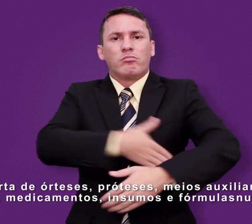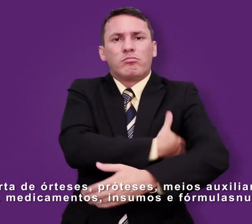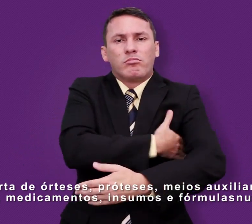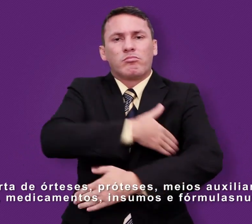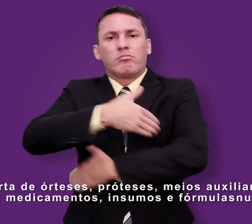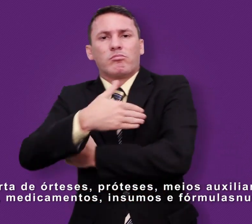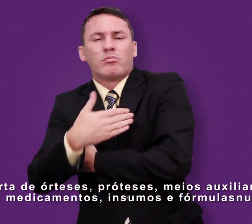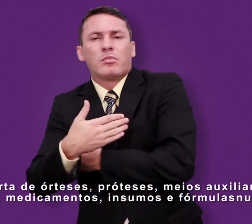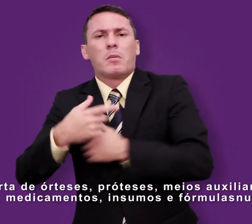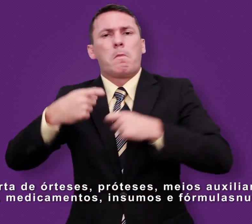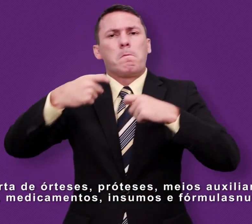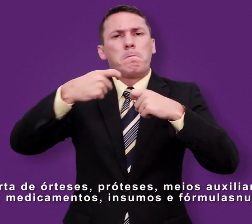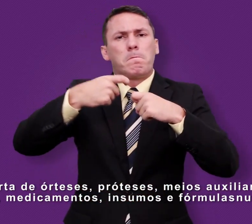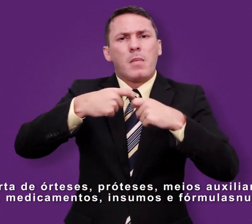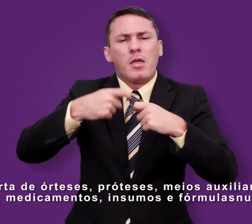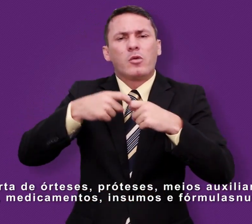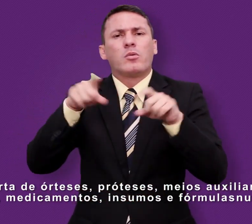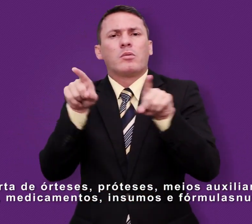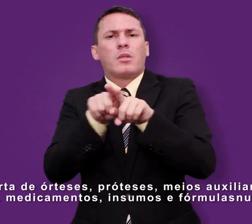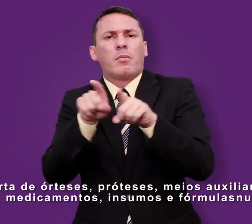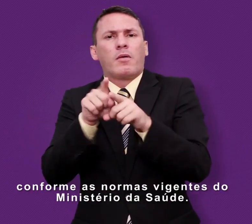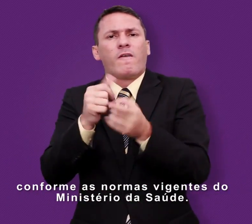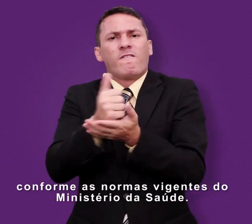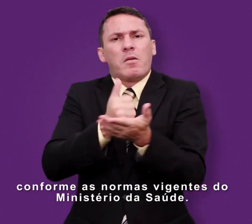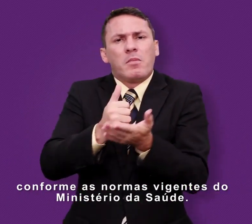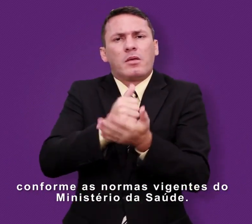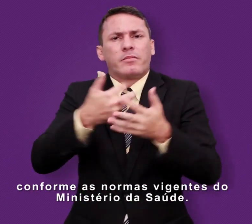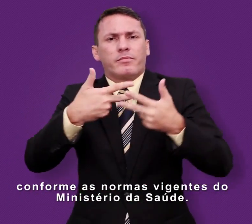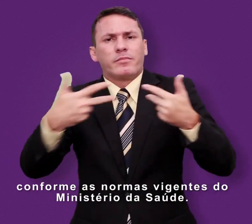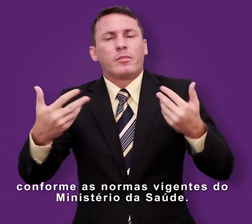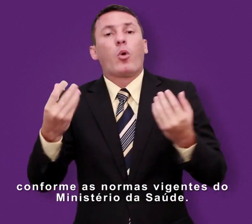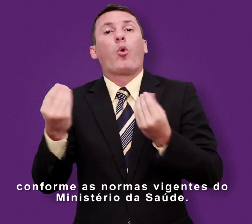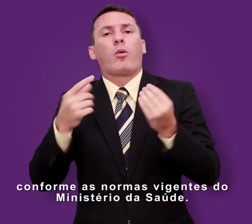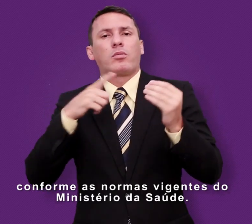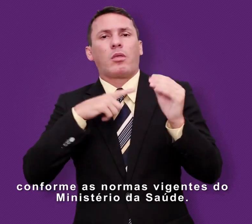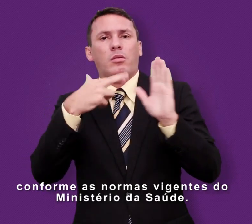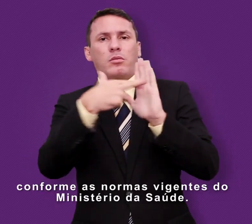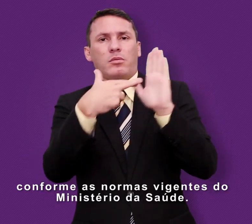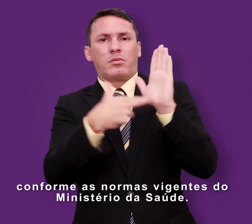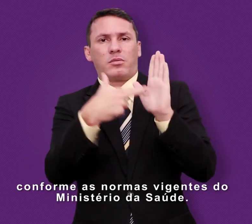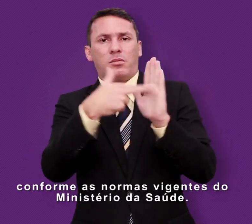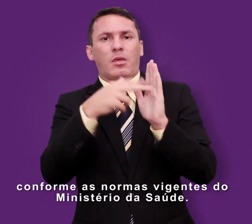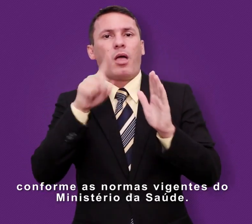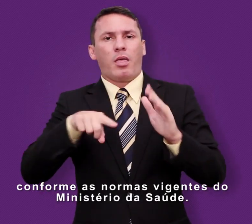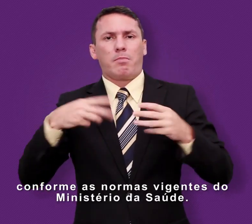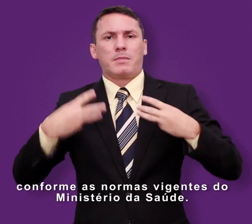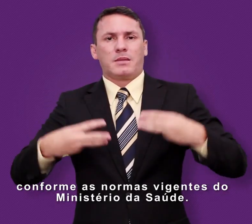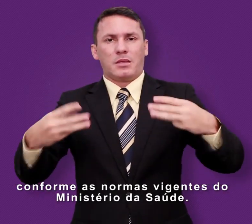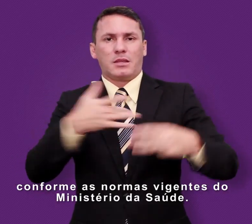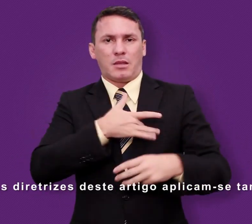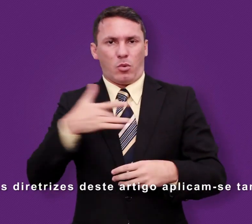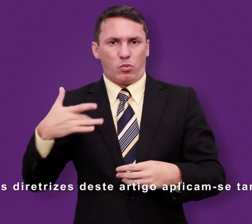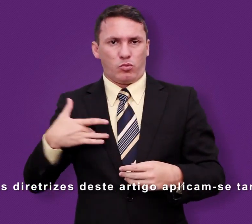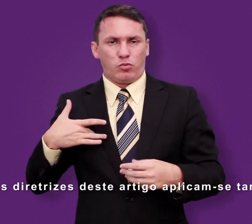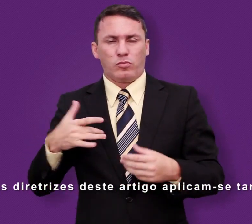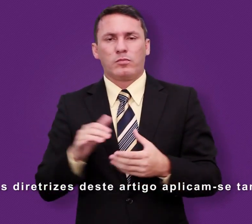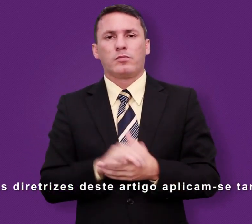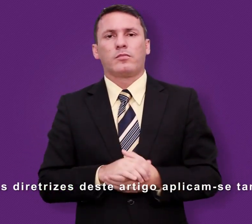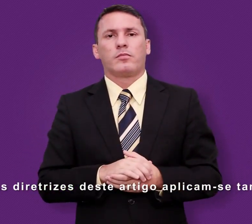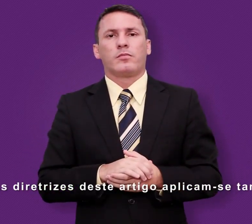insumos e fórmulas nutricionais, conforme as normas vigentes do Ministério da Saúde. § 5º.